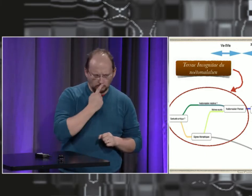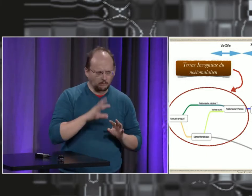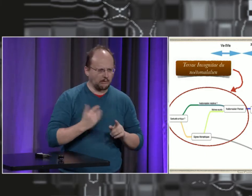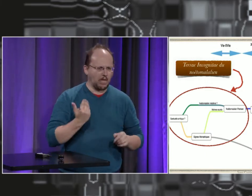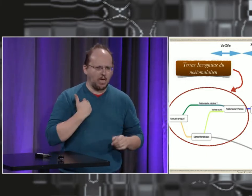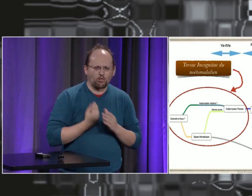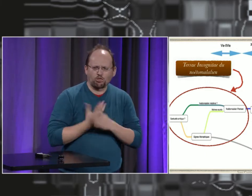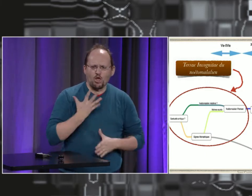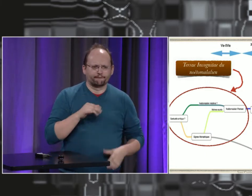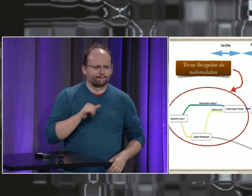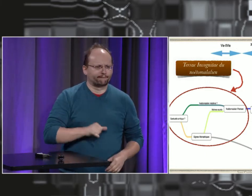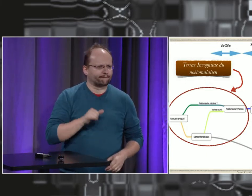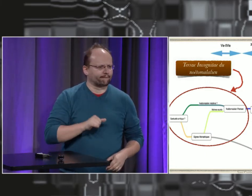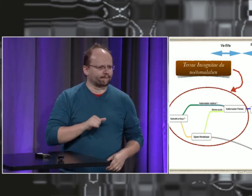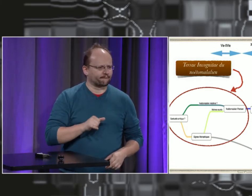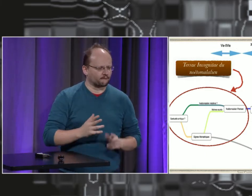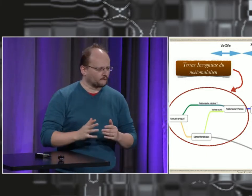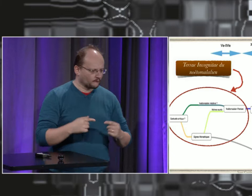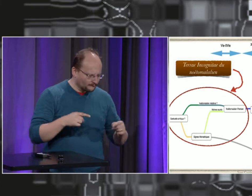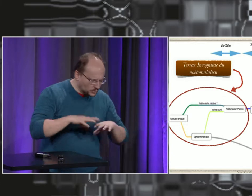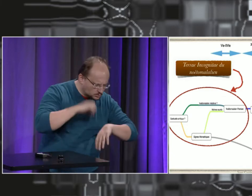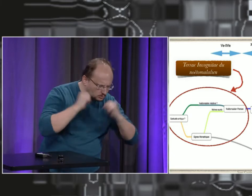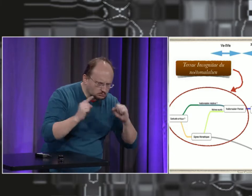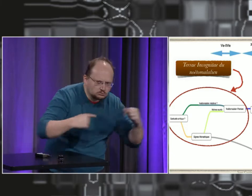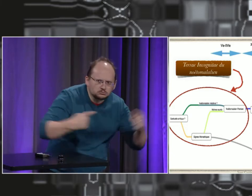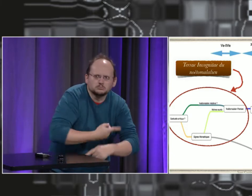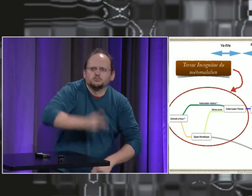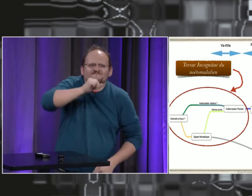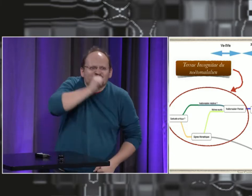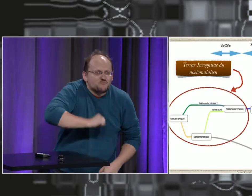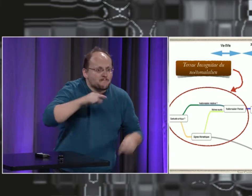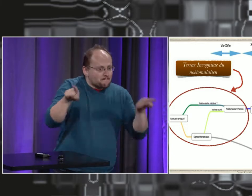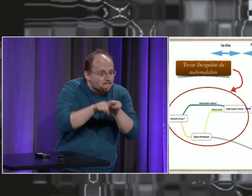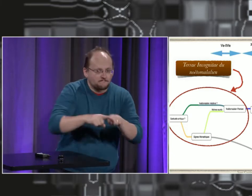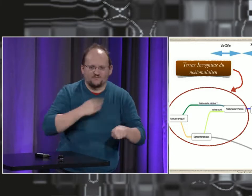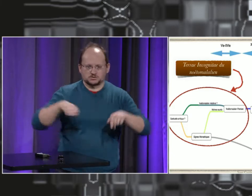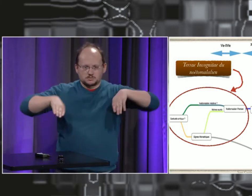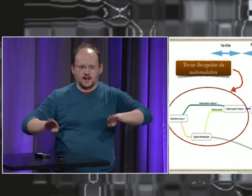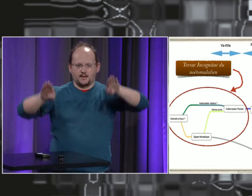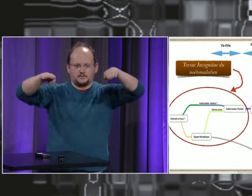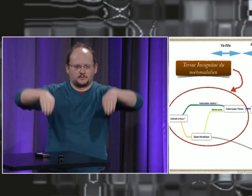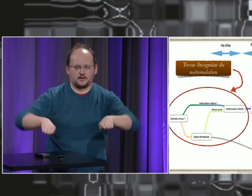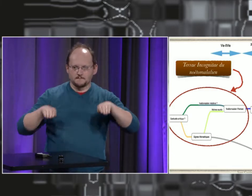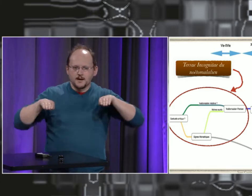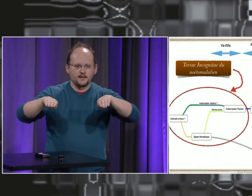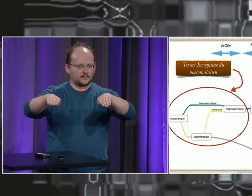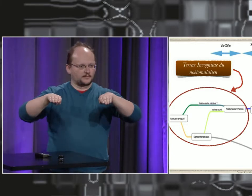La langue des signes, quand on pense qu'elle a 300 ans, on se dit, c'est une langue toute jeune, qui n pas cette même